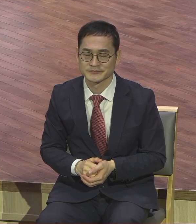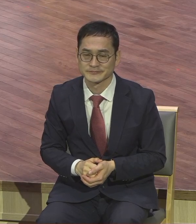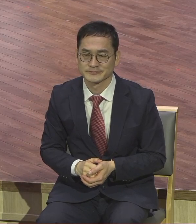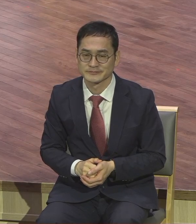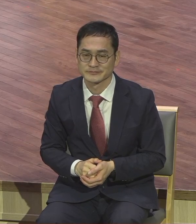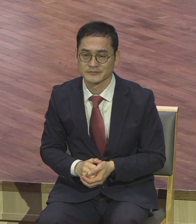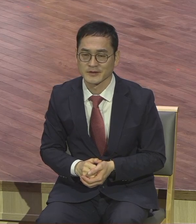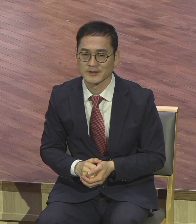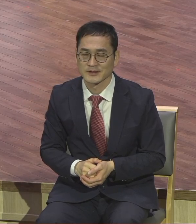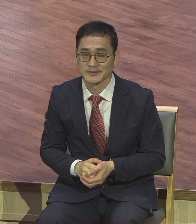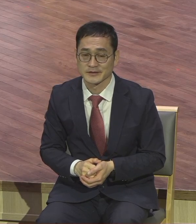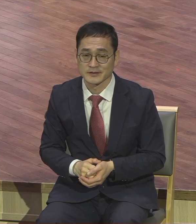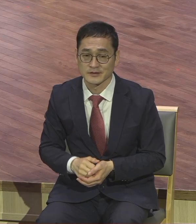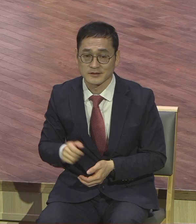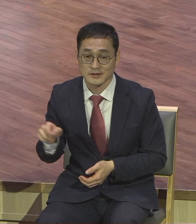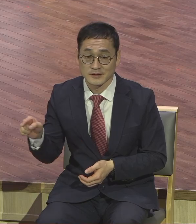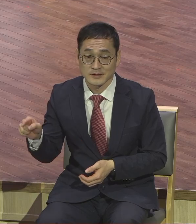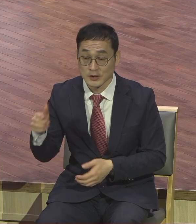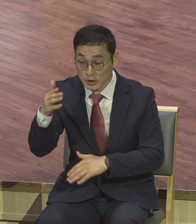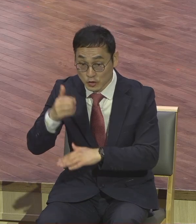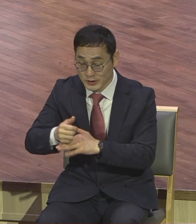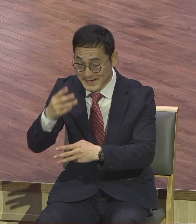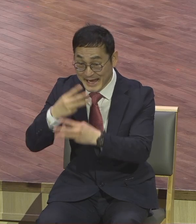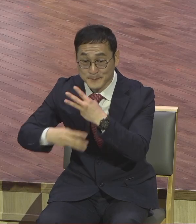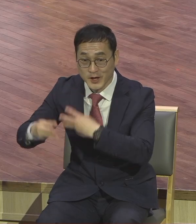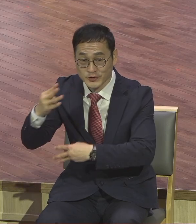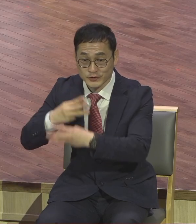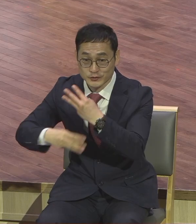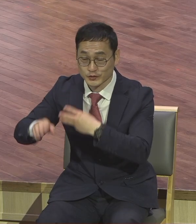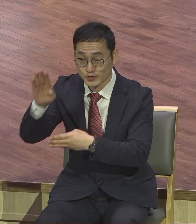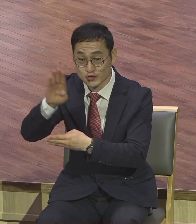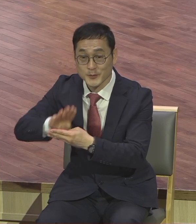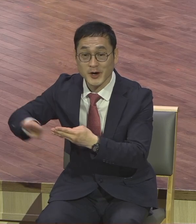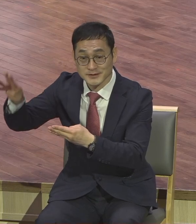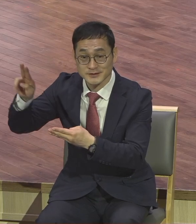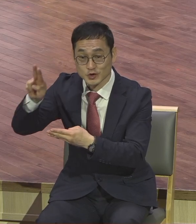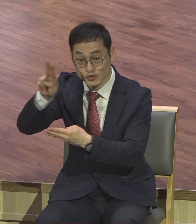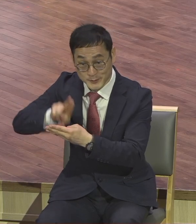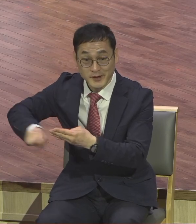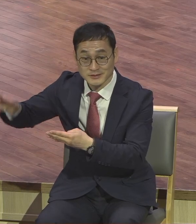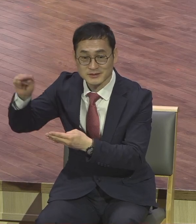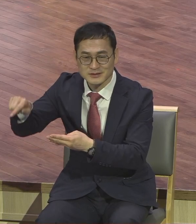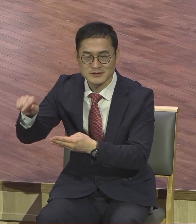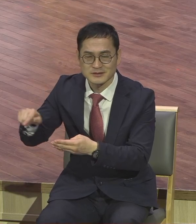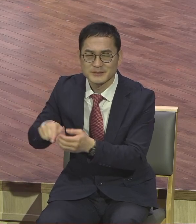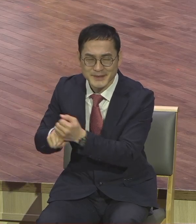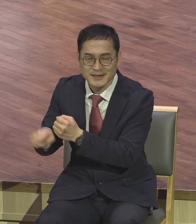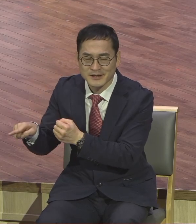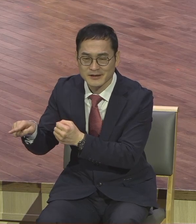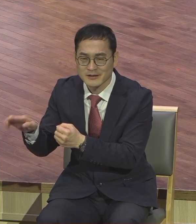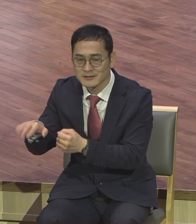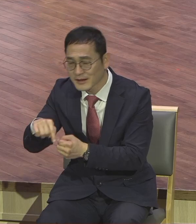남은 자들이 하는 겁니다. 빈 곳이 빈 곳이 너무 많아. 3, 7. 두 번째에 미리 갓기입니다.